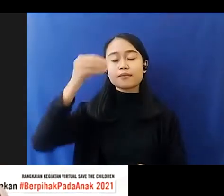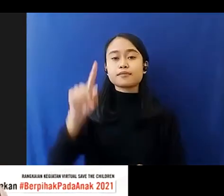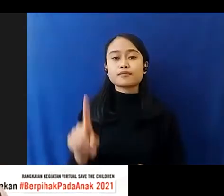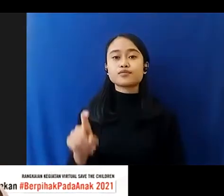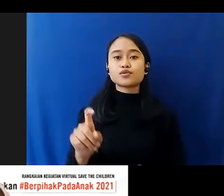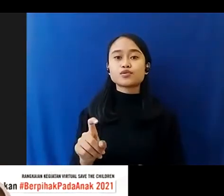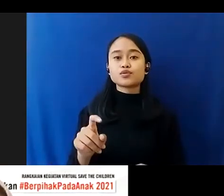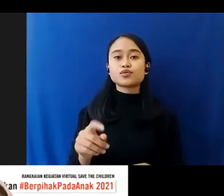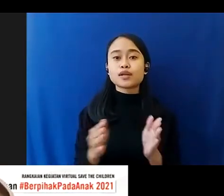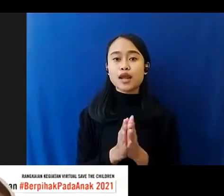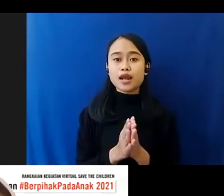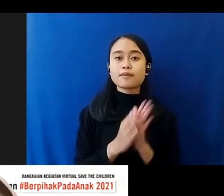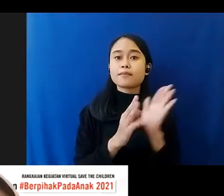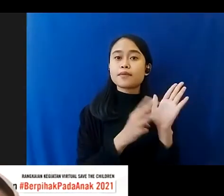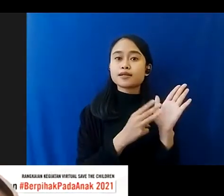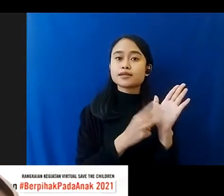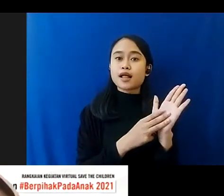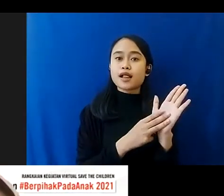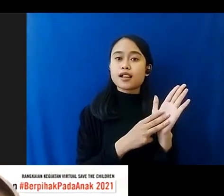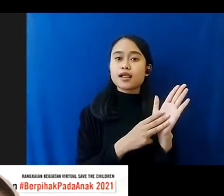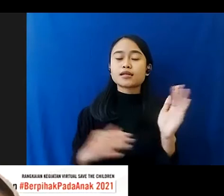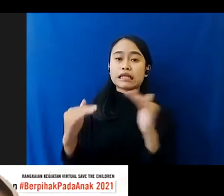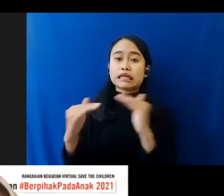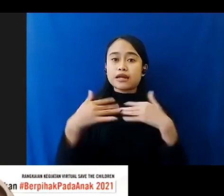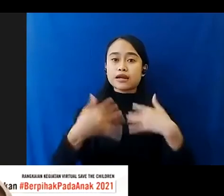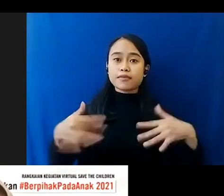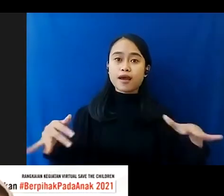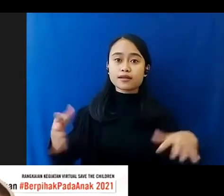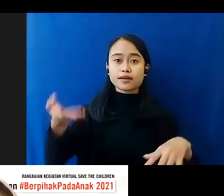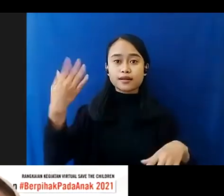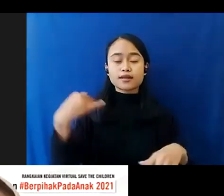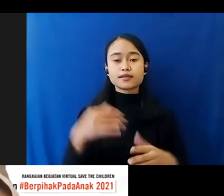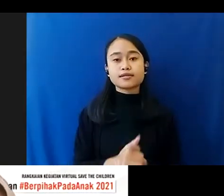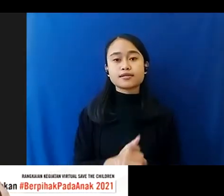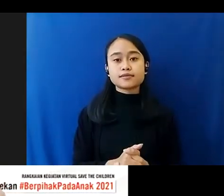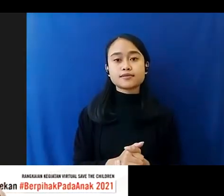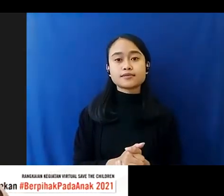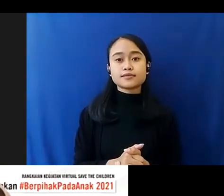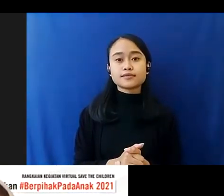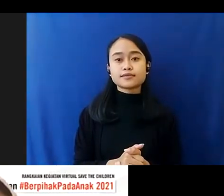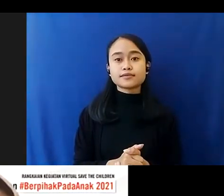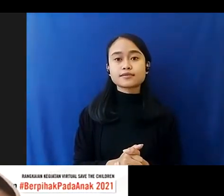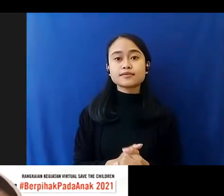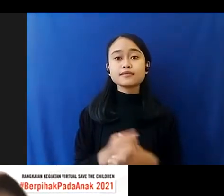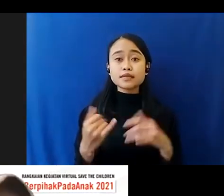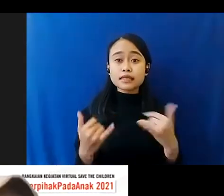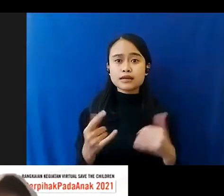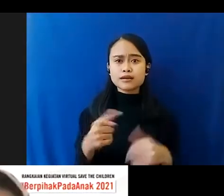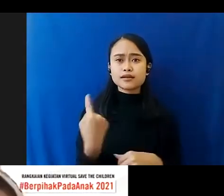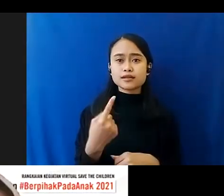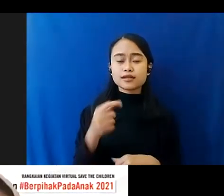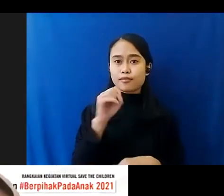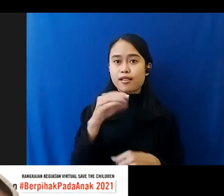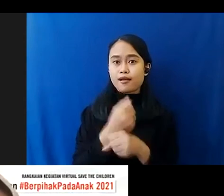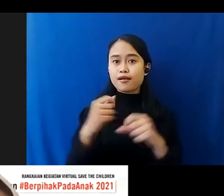Juga Permasalahan Di Tataran Implementasi Yang Tadi Saya Bilang Walaupun Sekarang Kita Sebutkan Gap Itu Adalah PR Kita